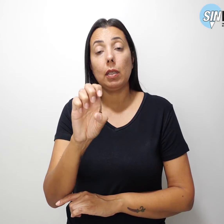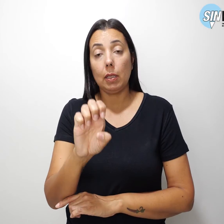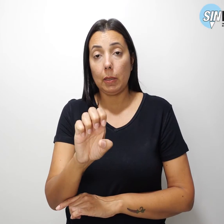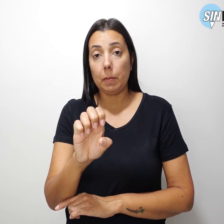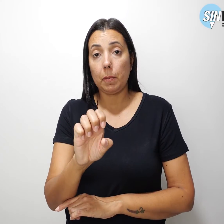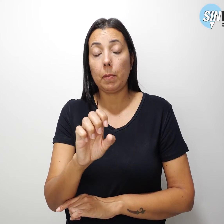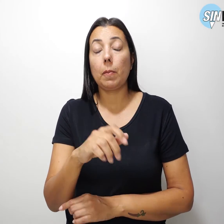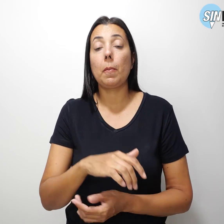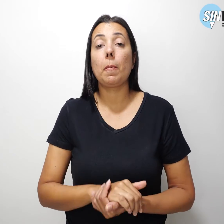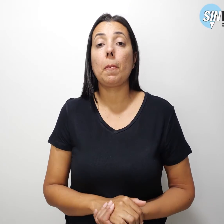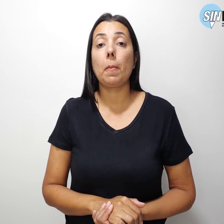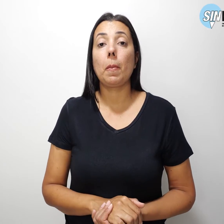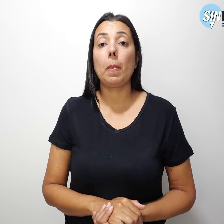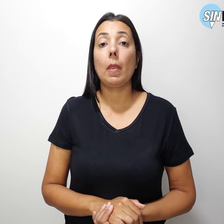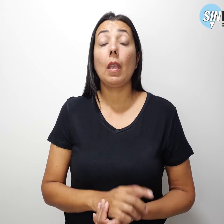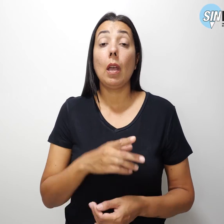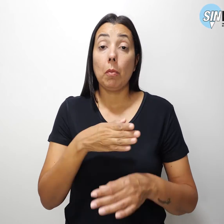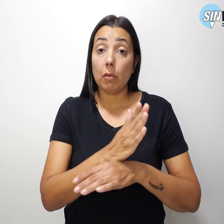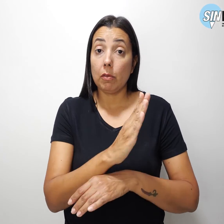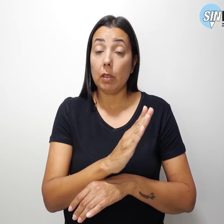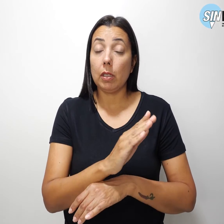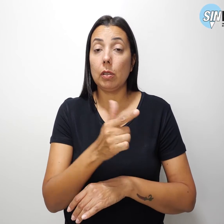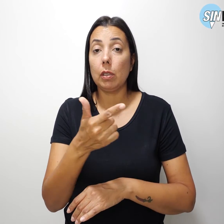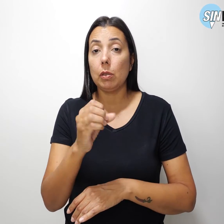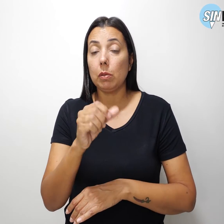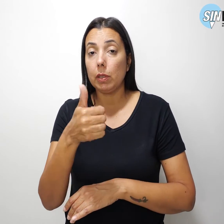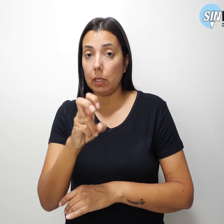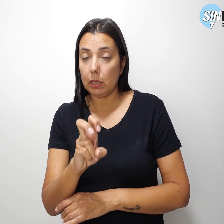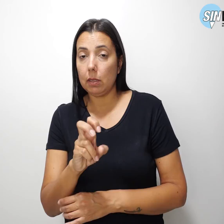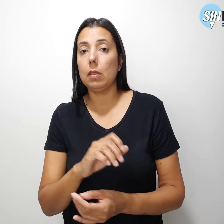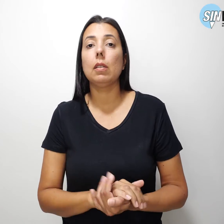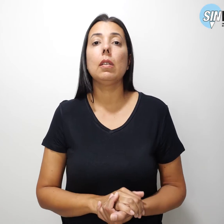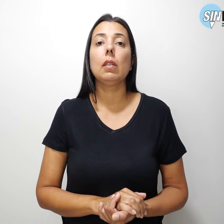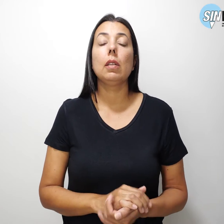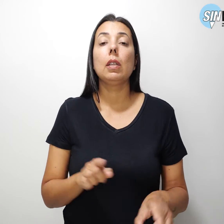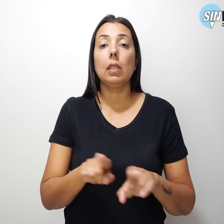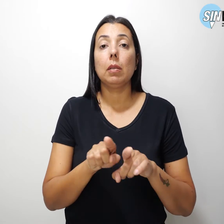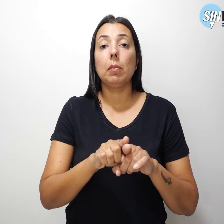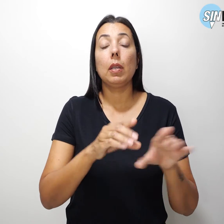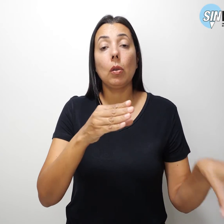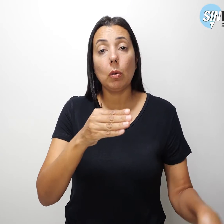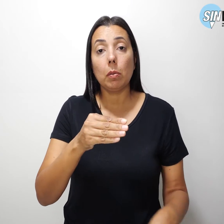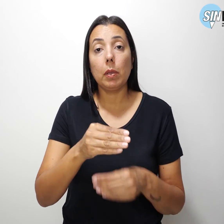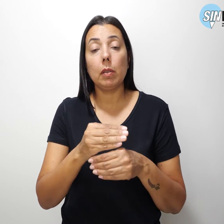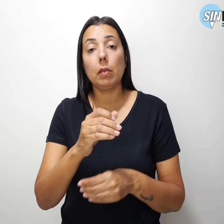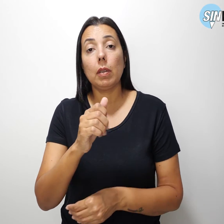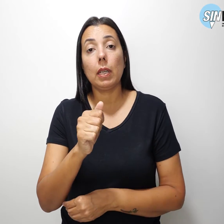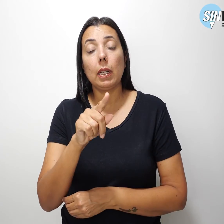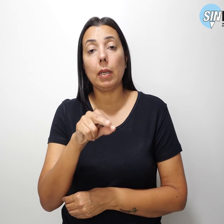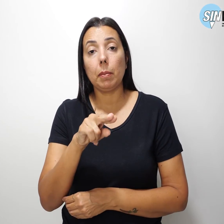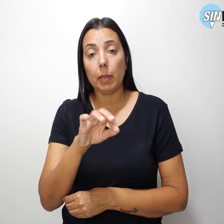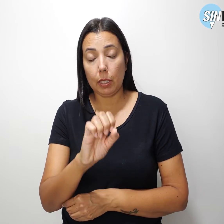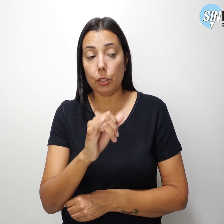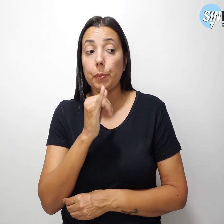Distrital de Educação, aprovado desde 2015, e a incorporação da HPED, por